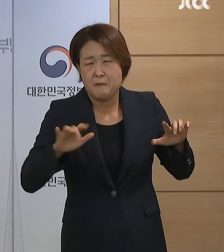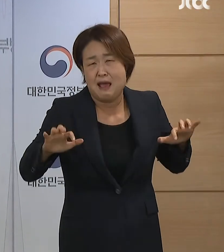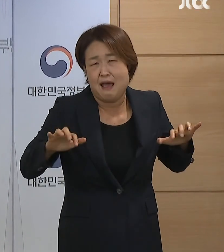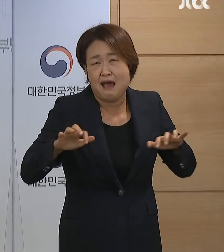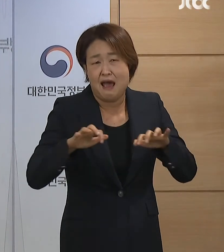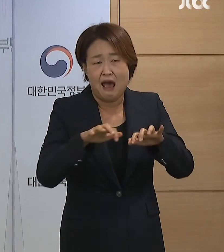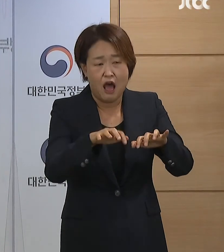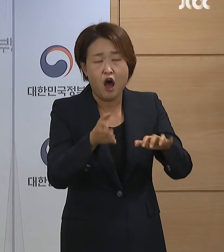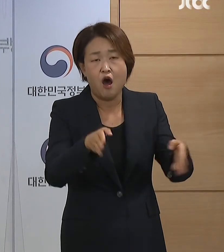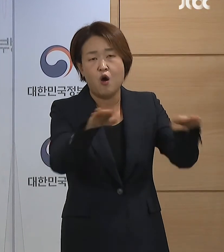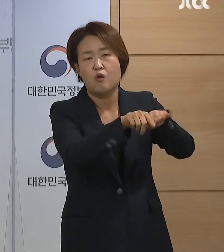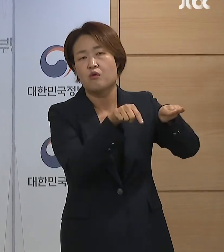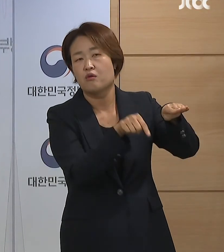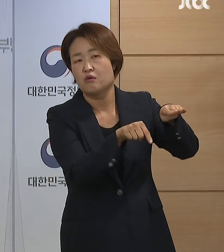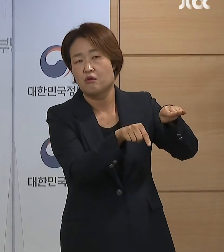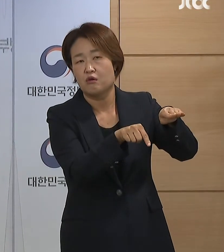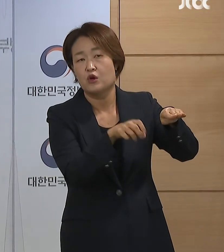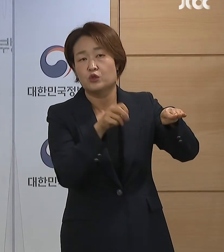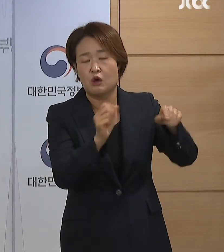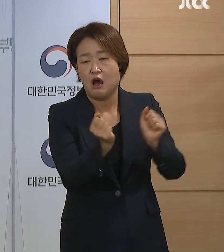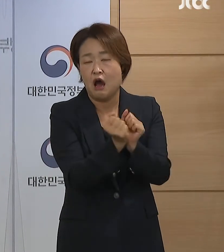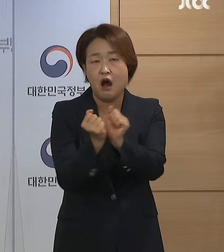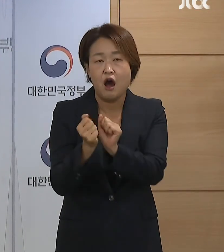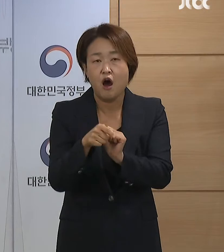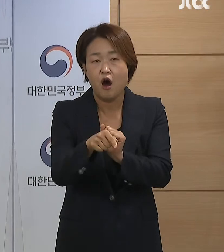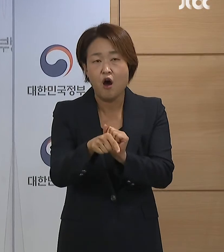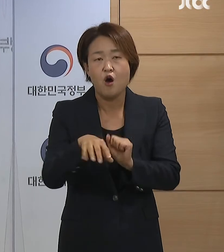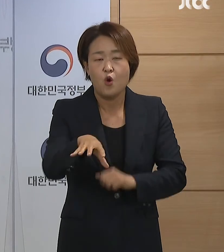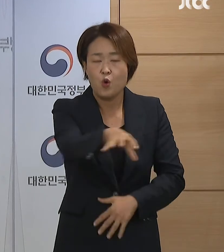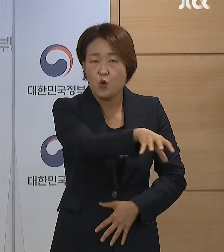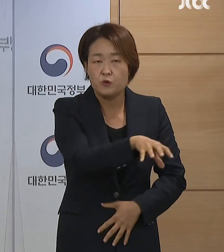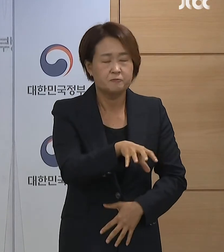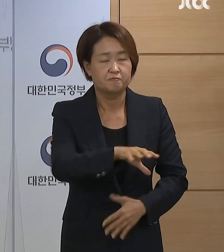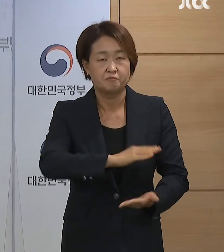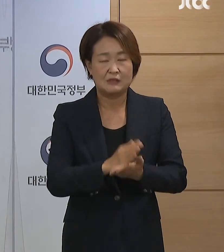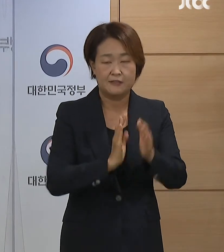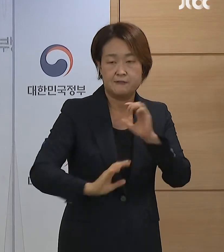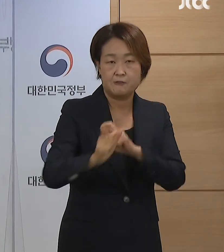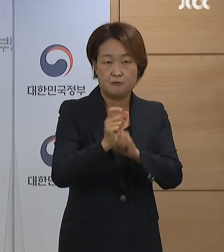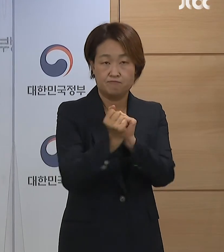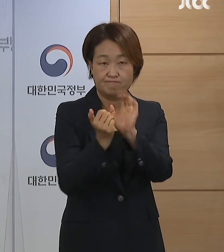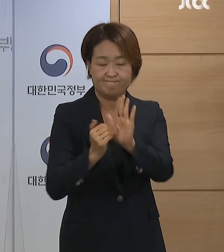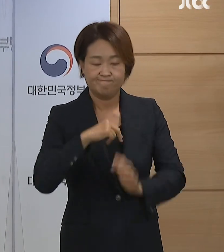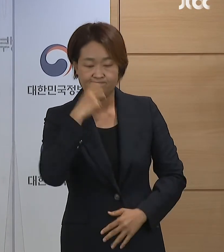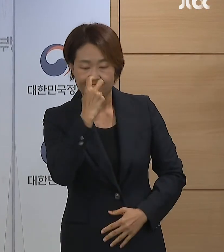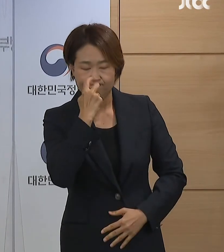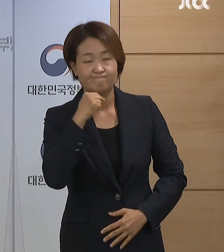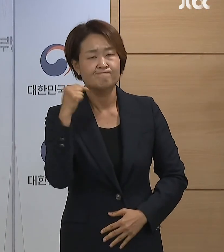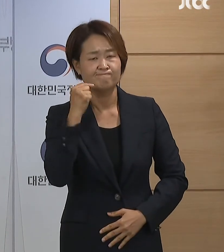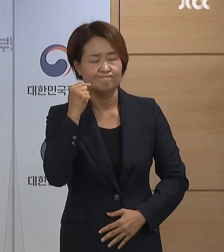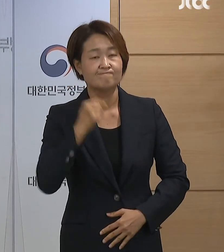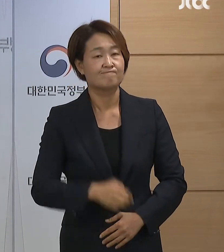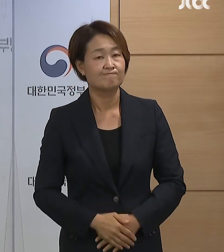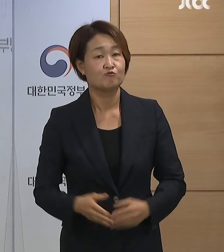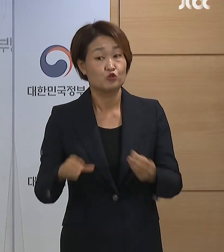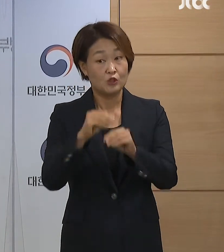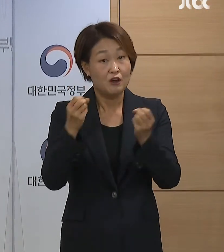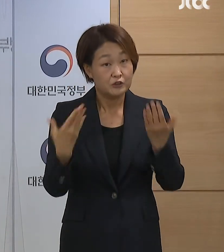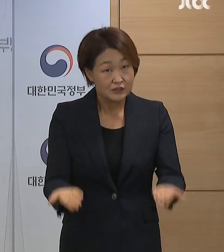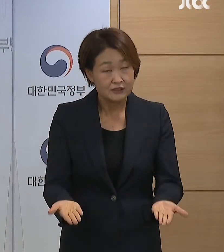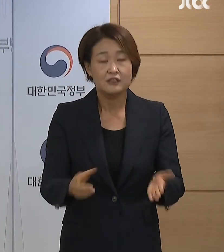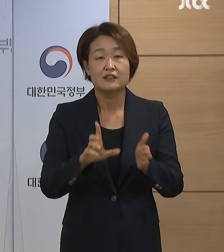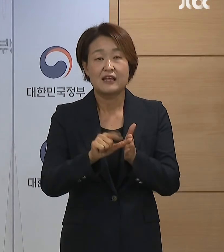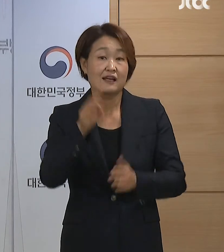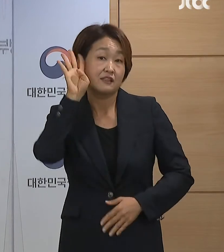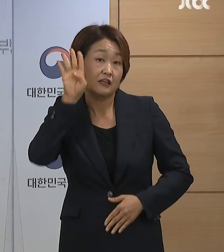가중용 시설, 감염취육설의 방역관리를 보다 철저히 하겠습니다. 이번 추석 연휴 나흘 동안